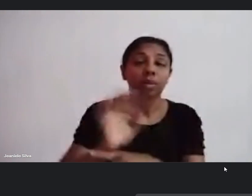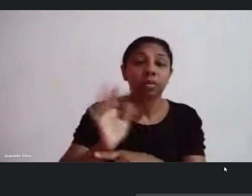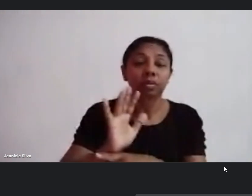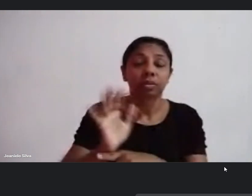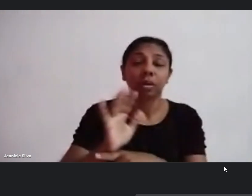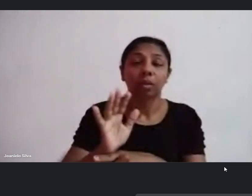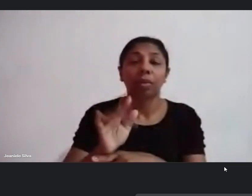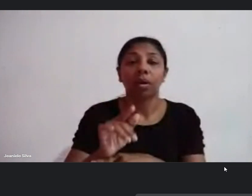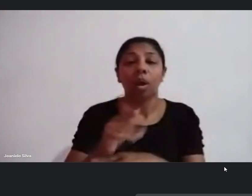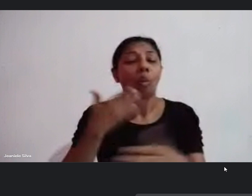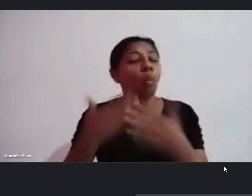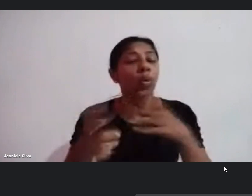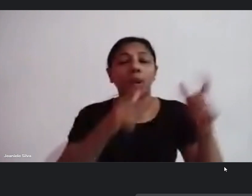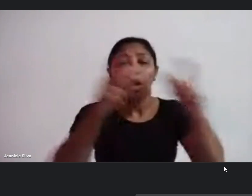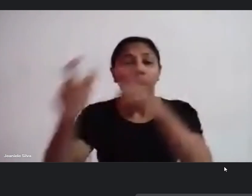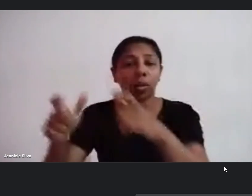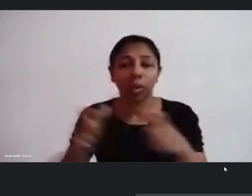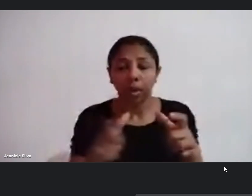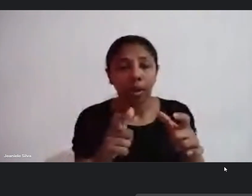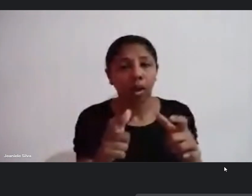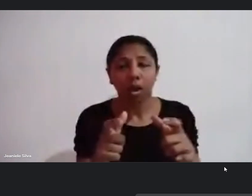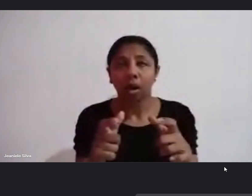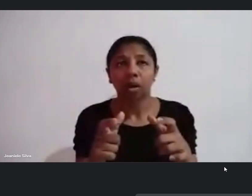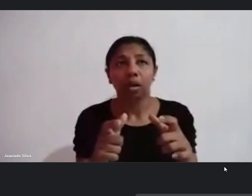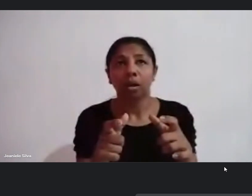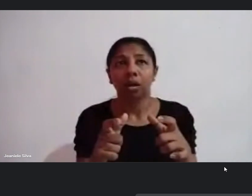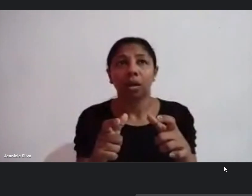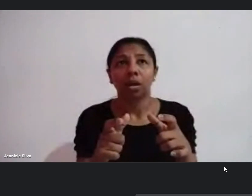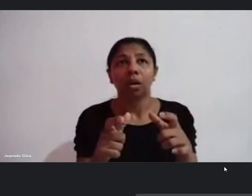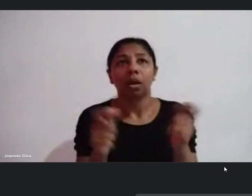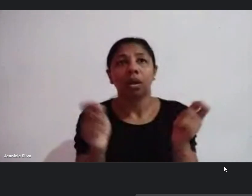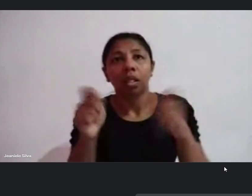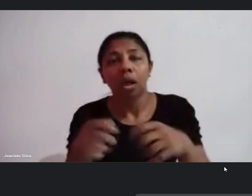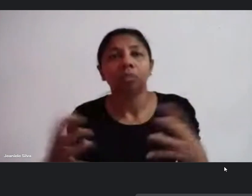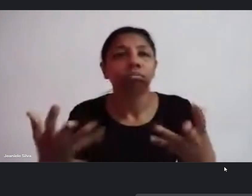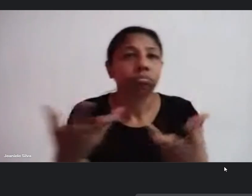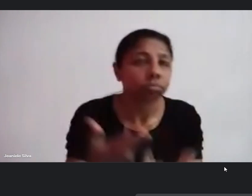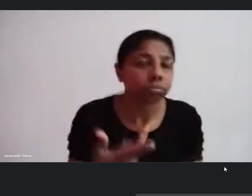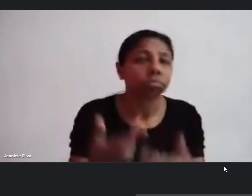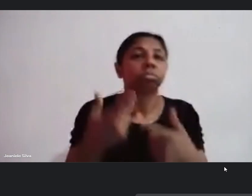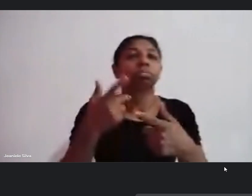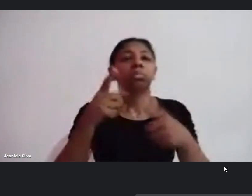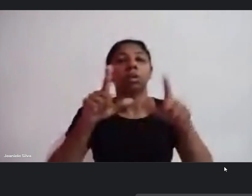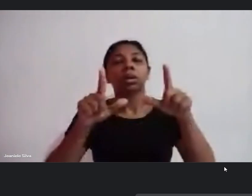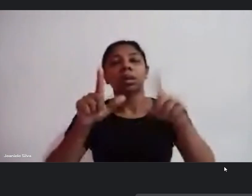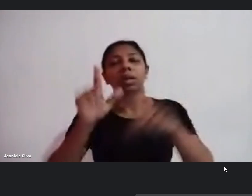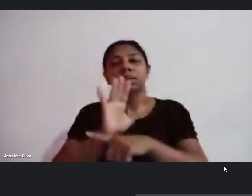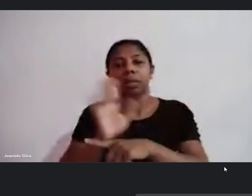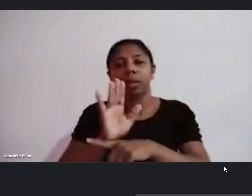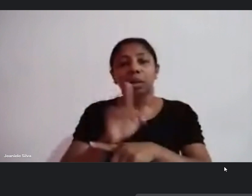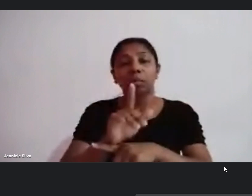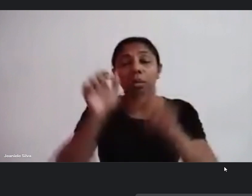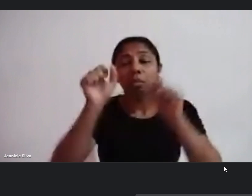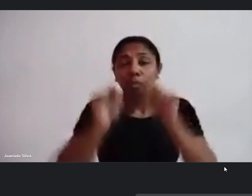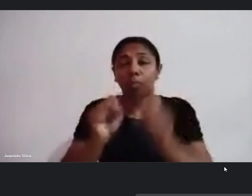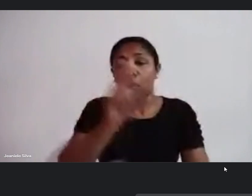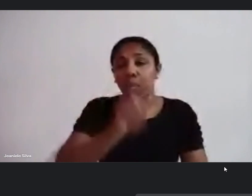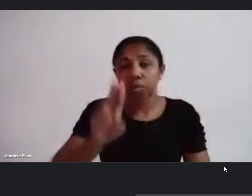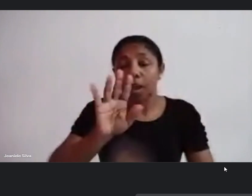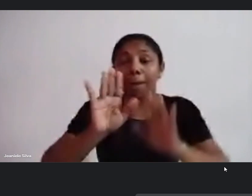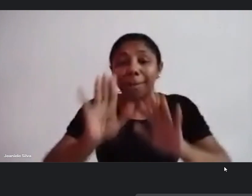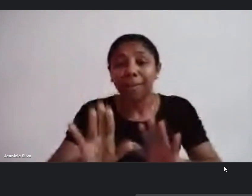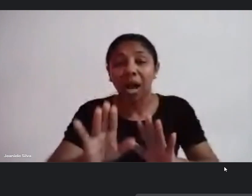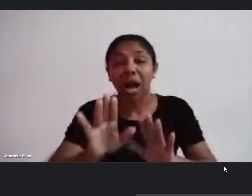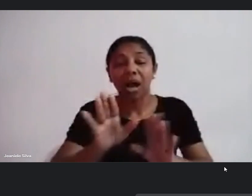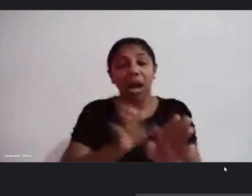qualquer lugar com habilidade com aptidão para ser uma sala de cinema poderia ser usado para tal mas quando saiu a cartilha da